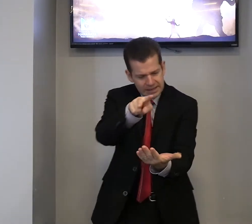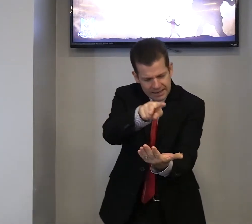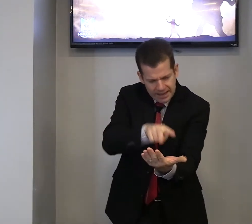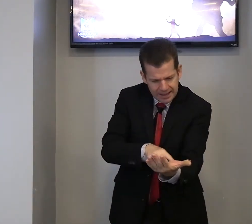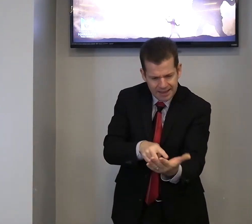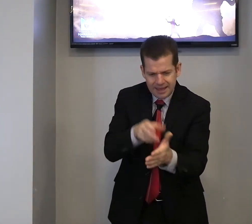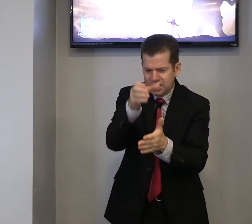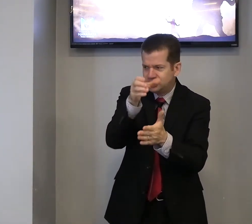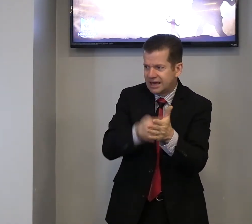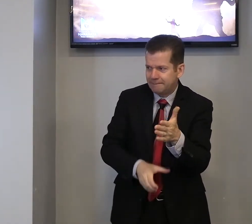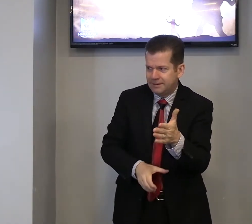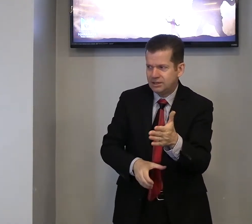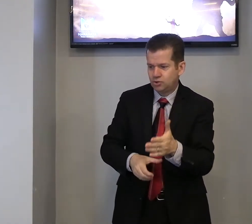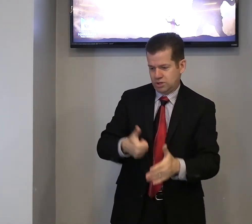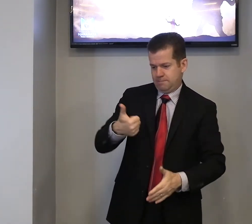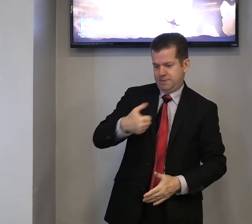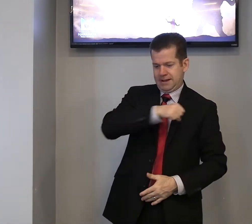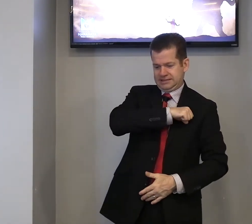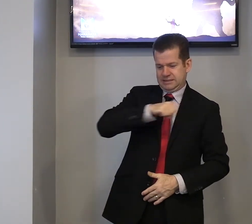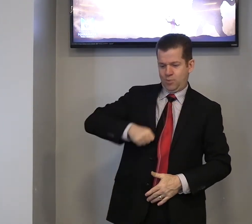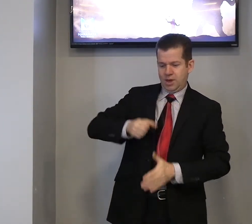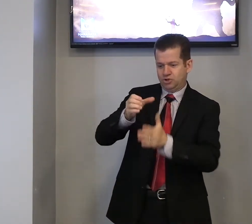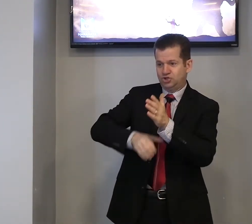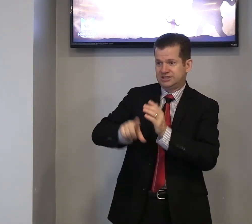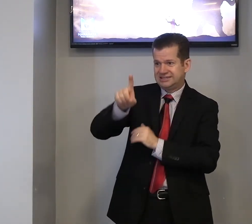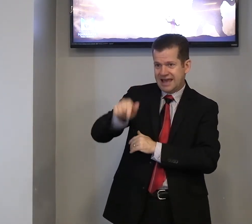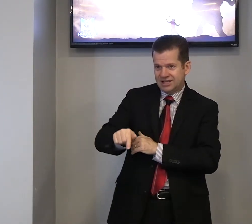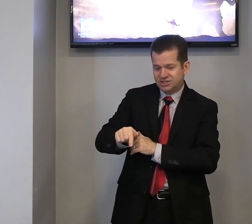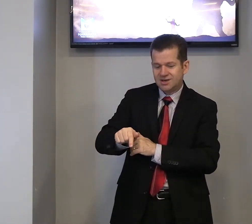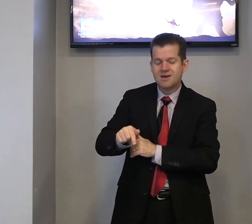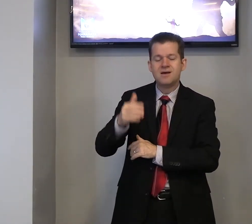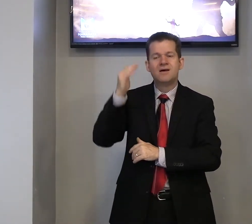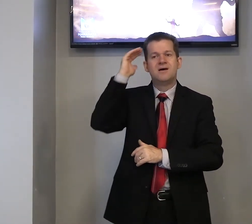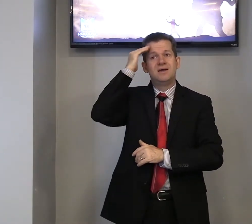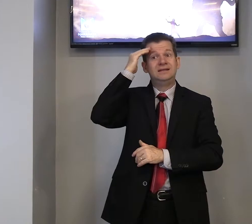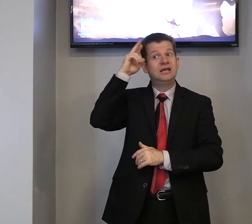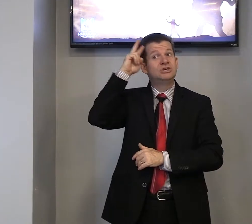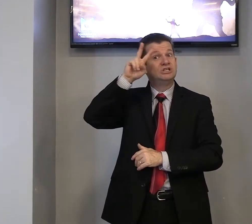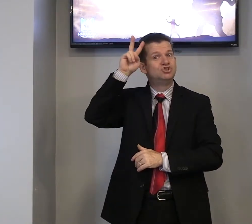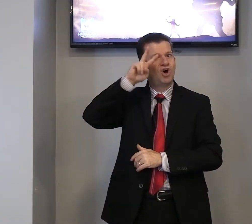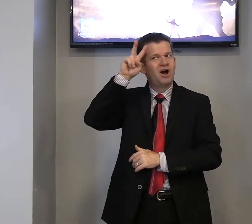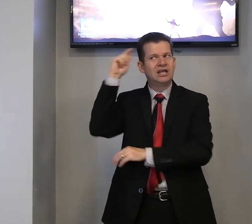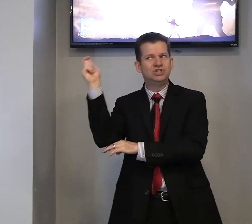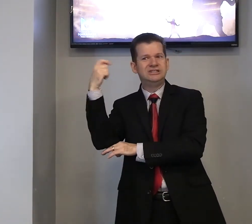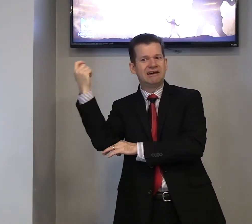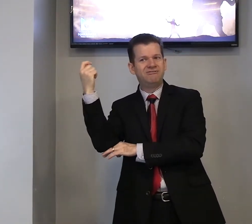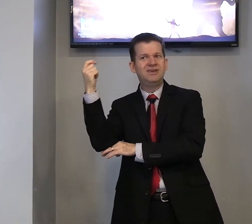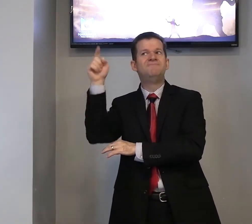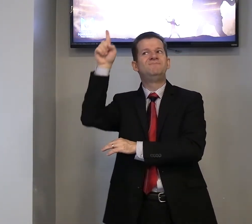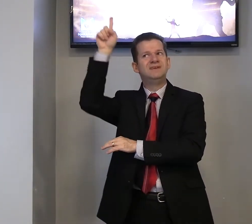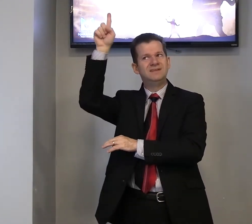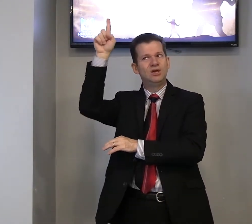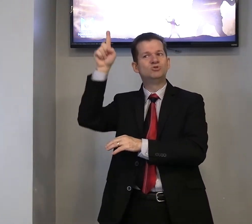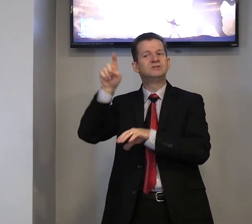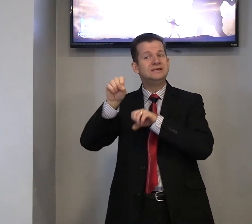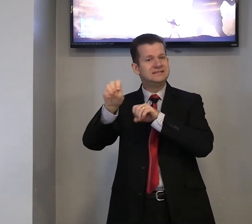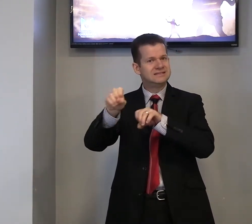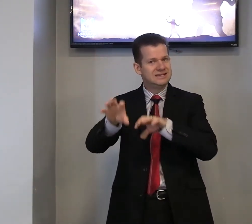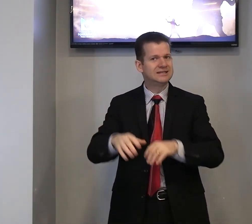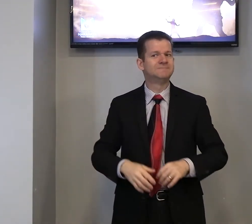você lê este capítulo, 1 Samuel 17, entende a história de Davi, que Deus ensina,